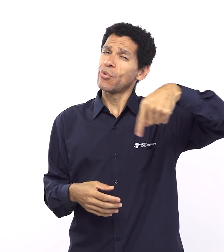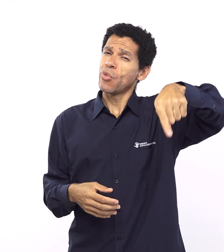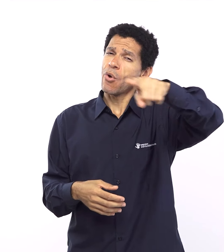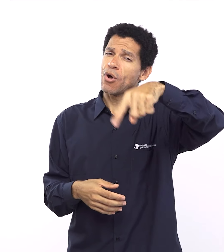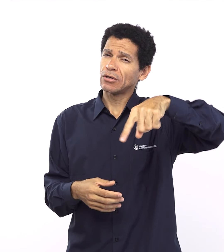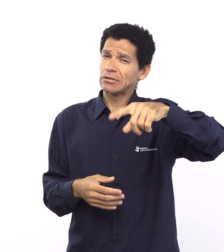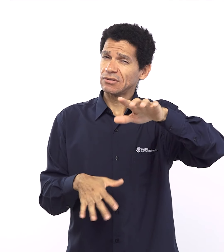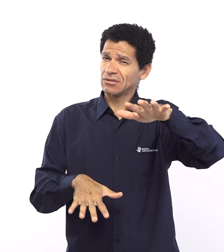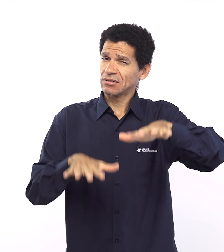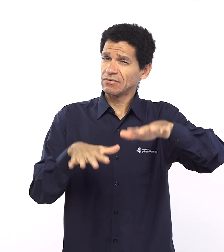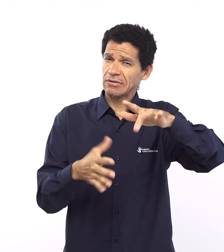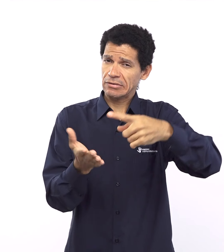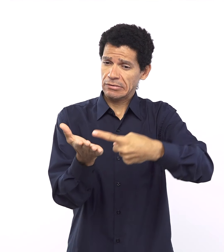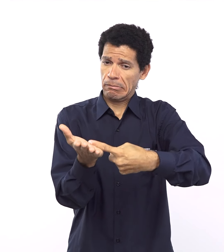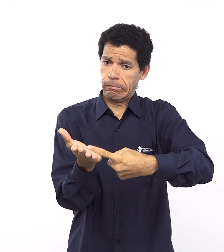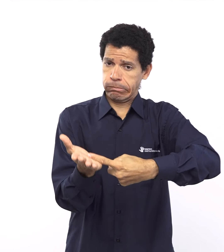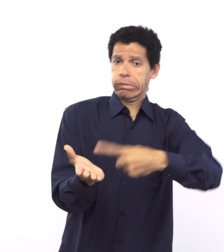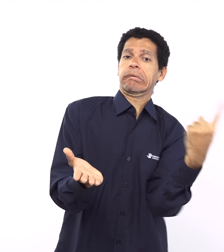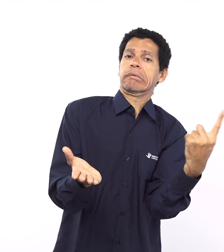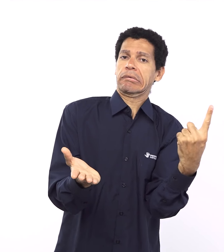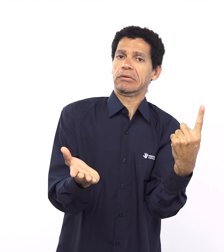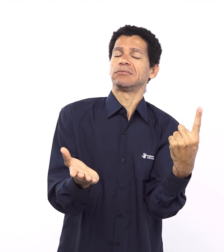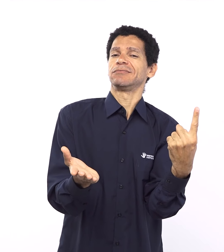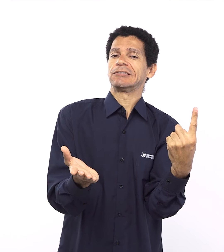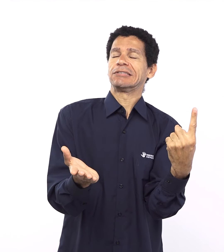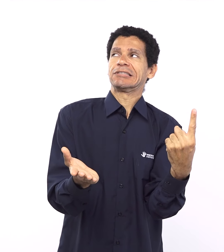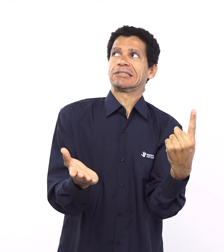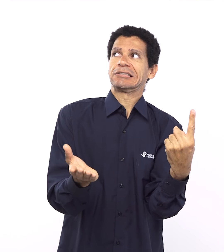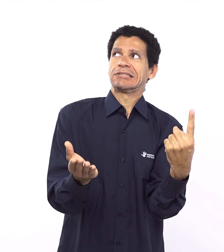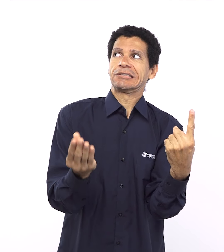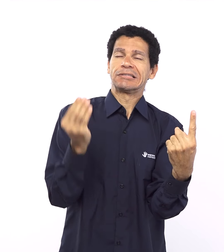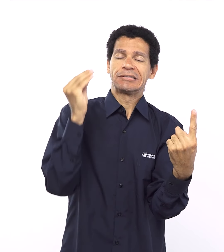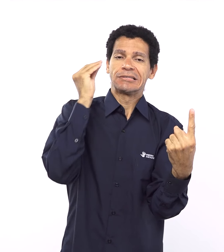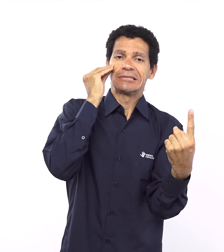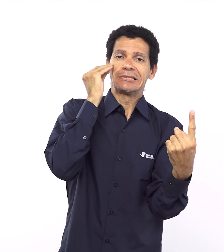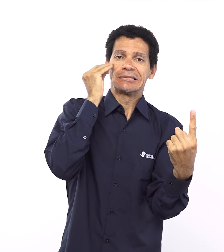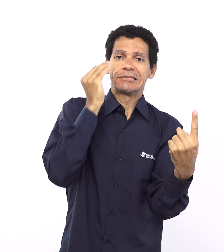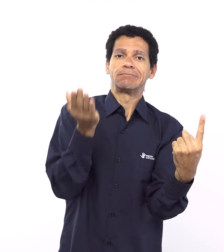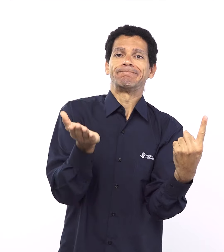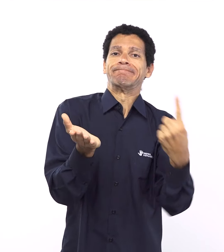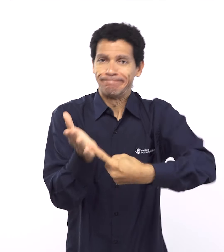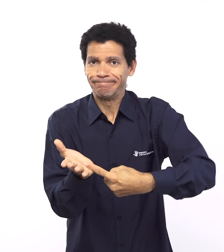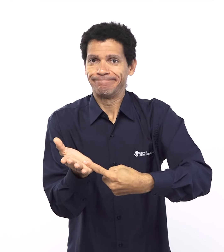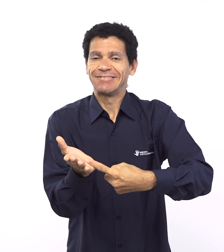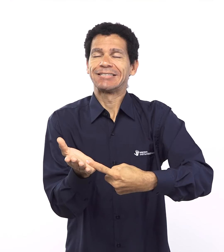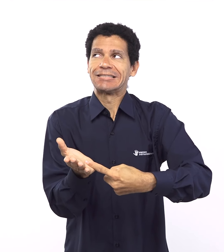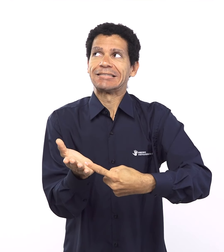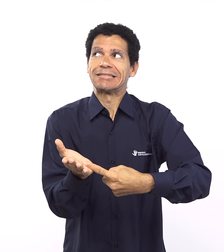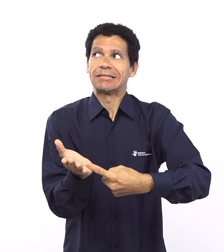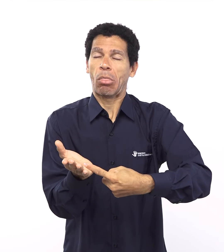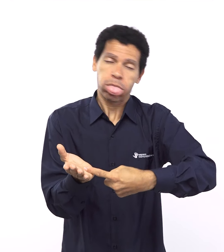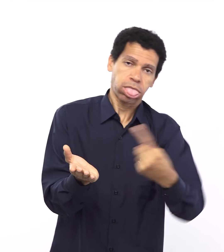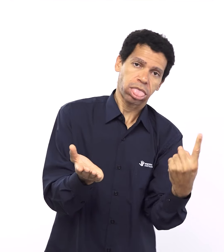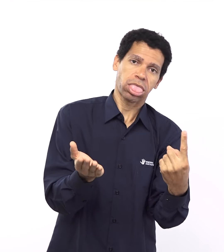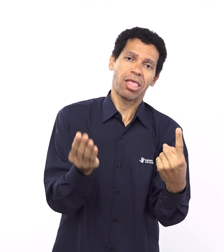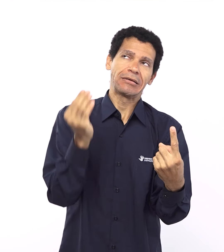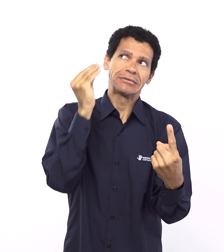constante quanto a nossa quebra existe a fidelidade de Deus em relação à aliança e uma coisa que eu acho muito legal das